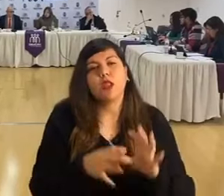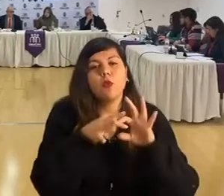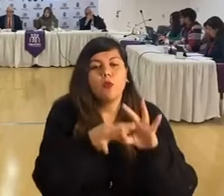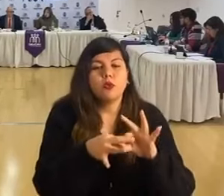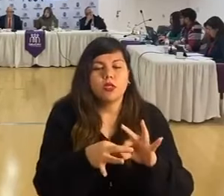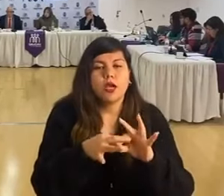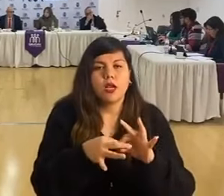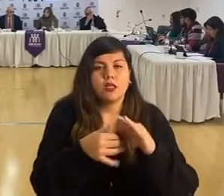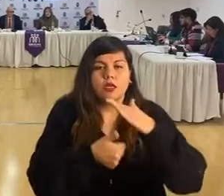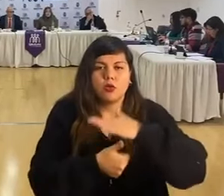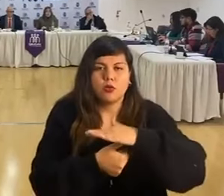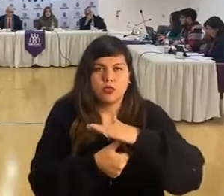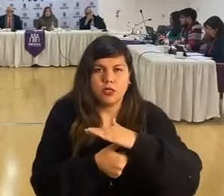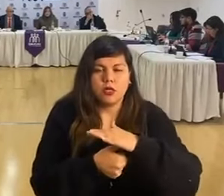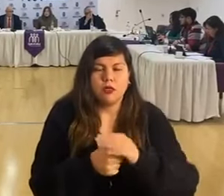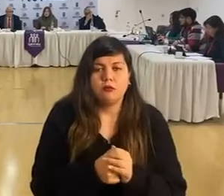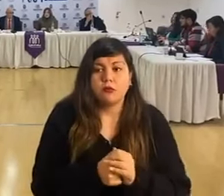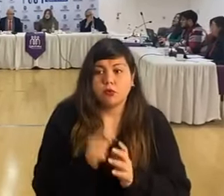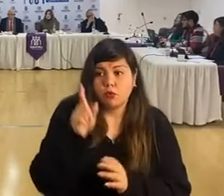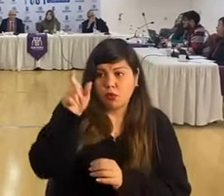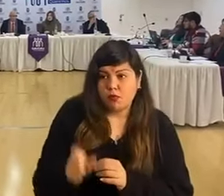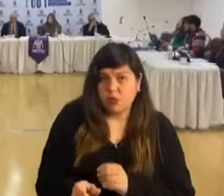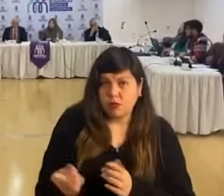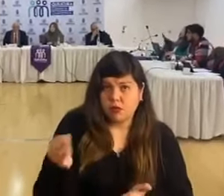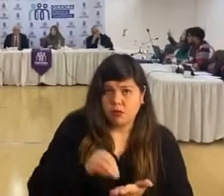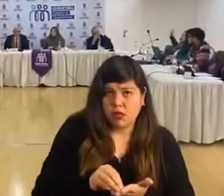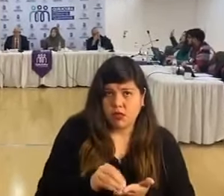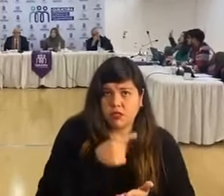Gracias, concejala. ¿Alguien más?